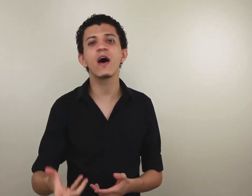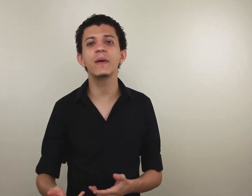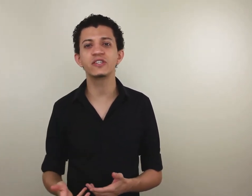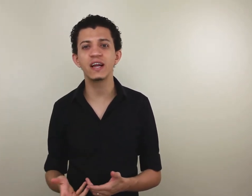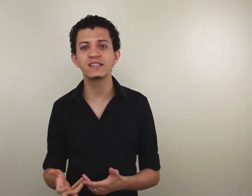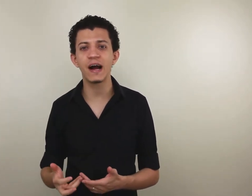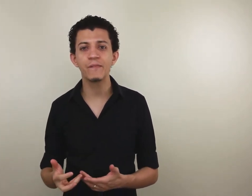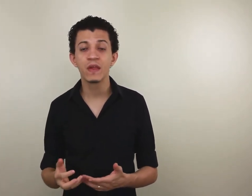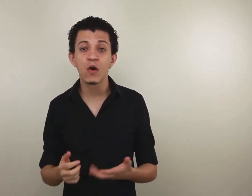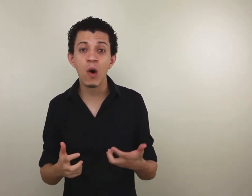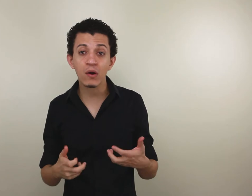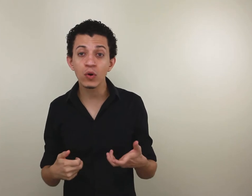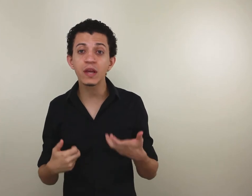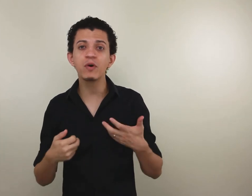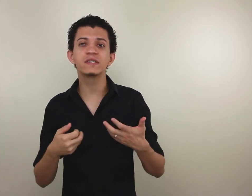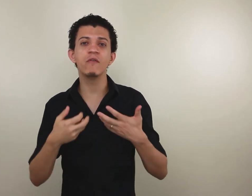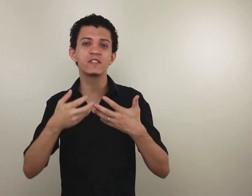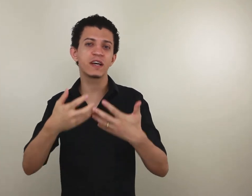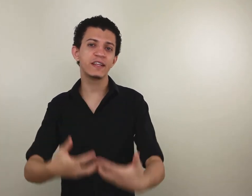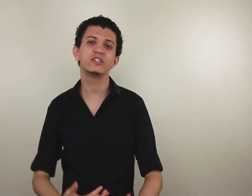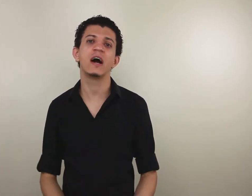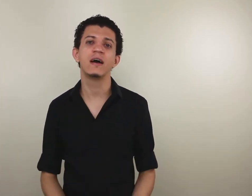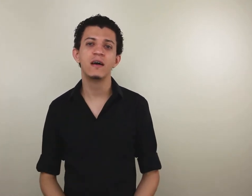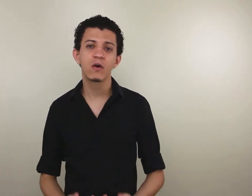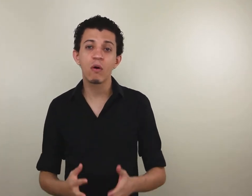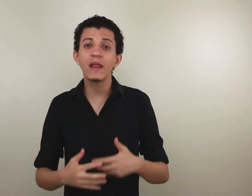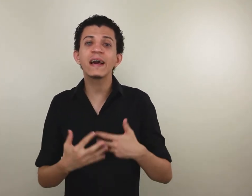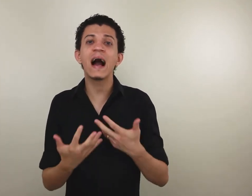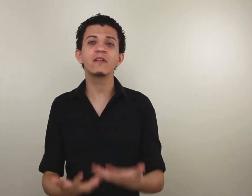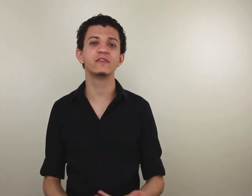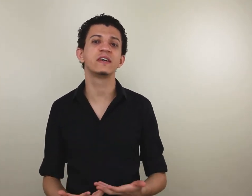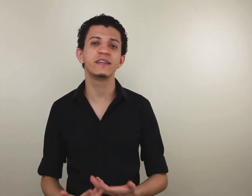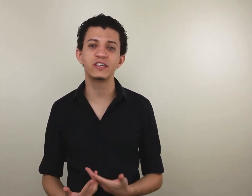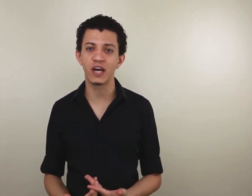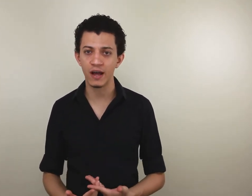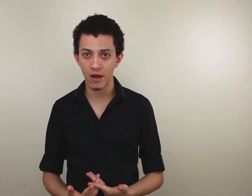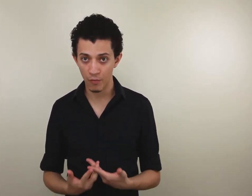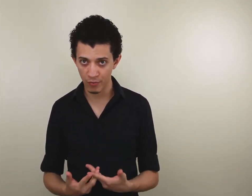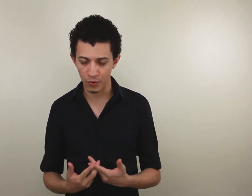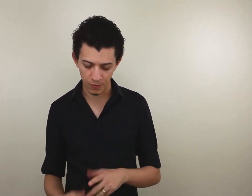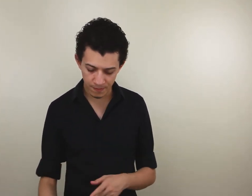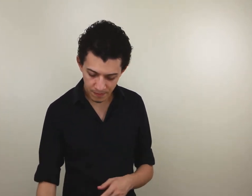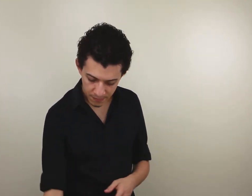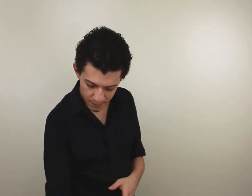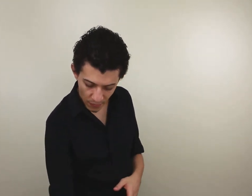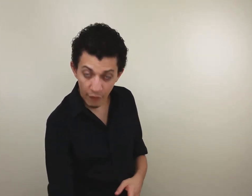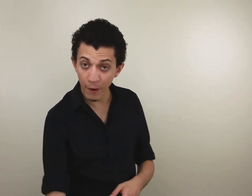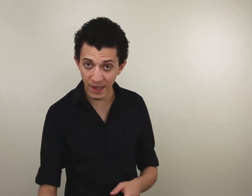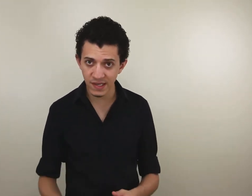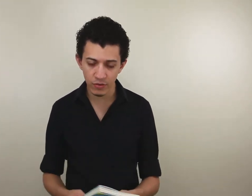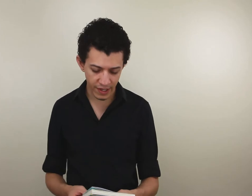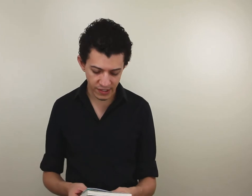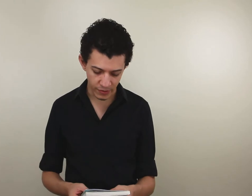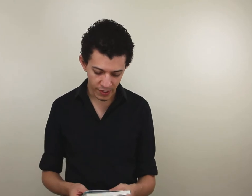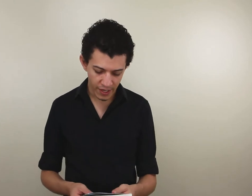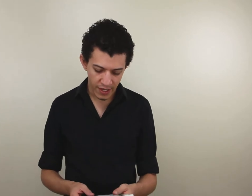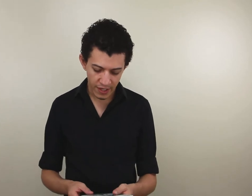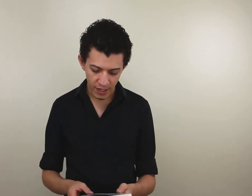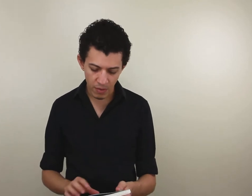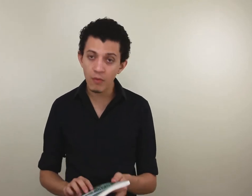realmente realizar? Qual a contribuição que quer deixar? Qual o legado que quer deixar para o mundo? Foi pensando nisso que meu